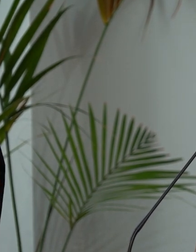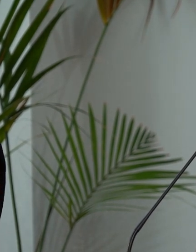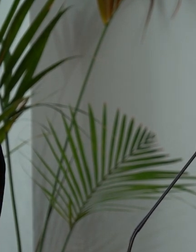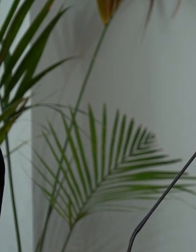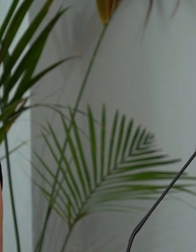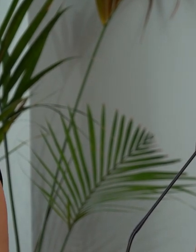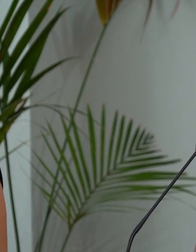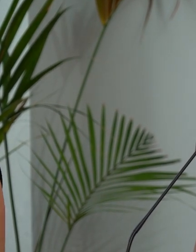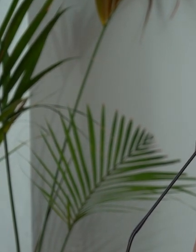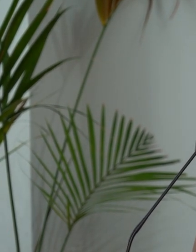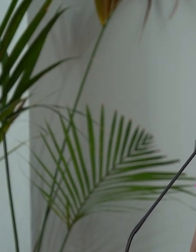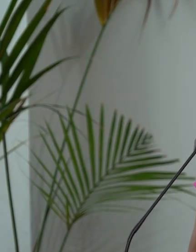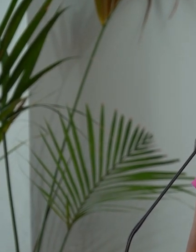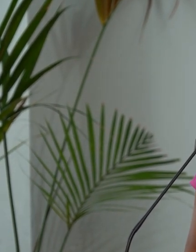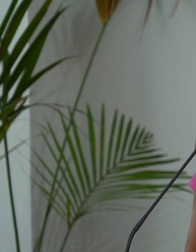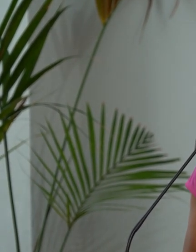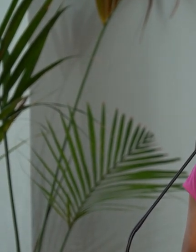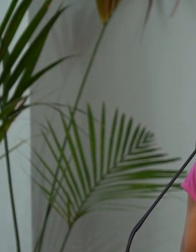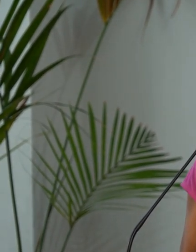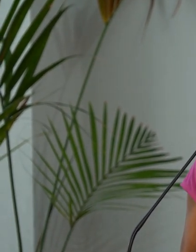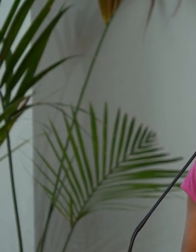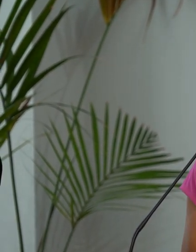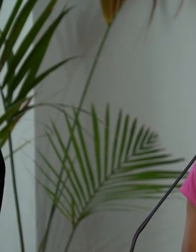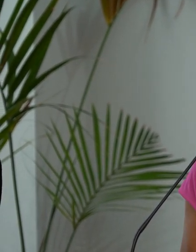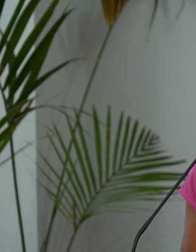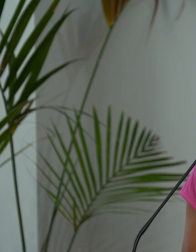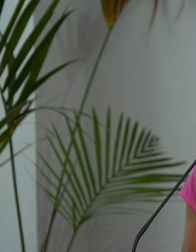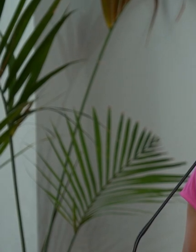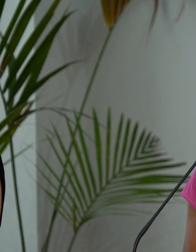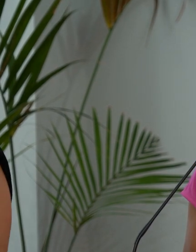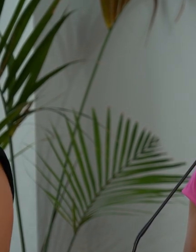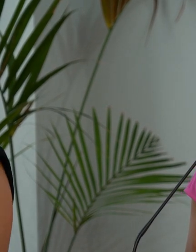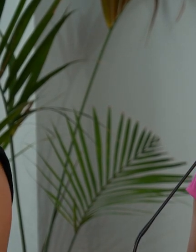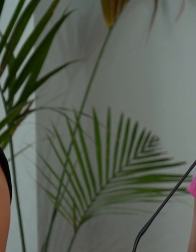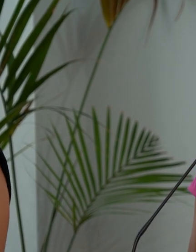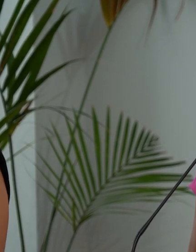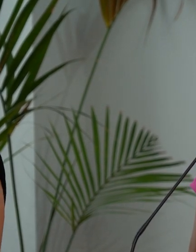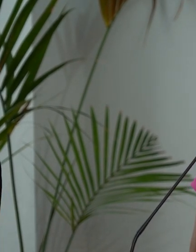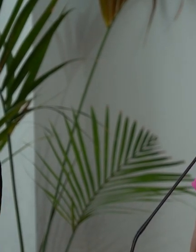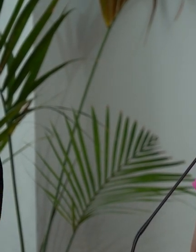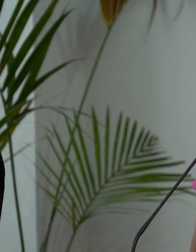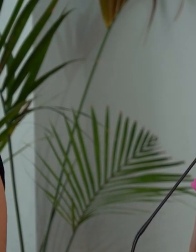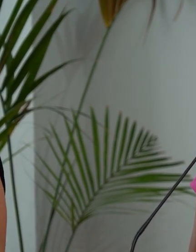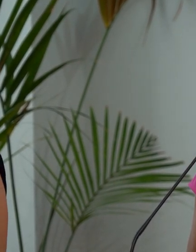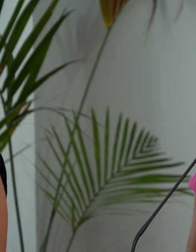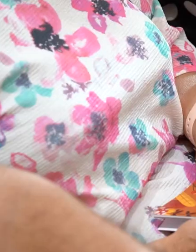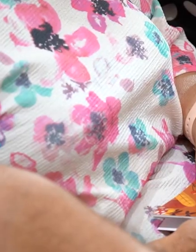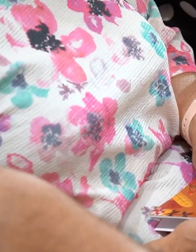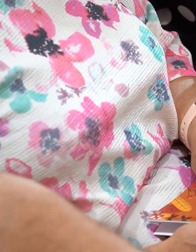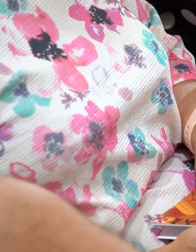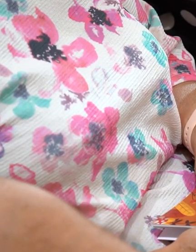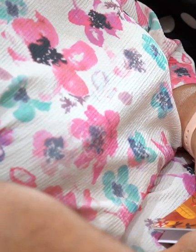trimestre, que es un taller adaptado de formación inclusiva, que se va a hacer en el Colegio Beethoven.